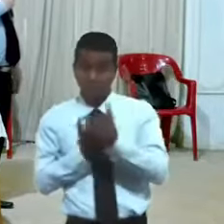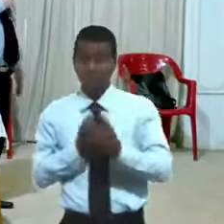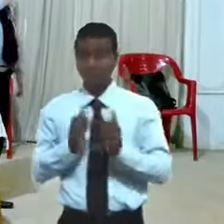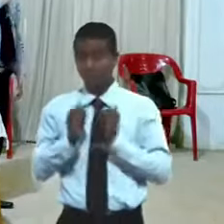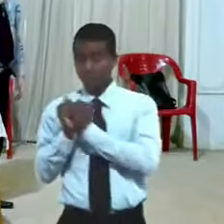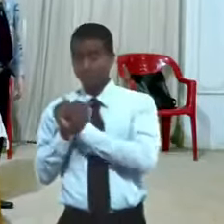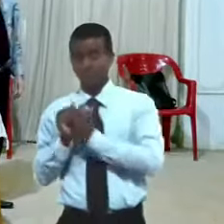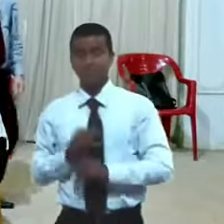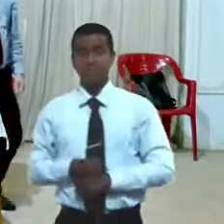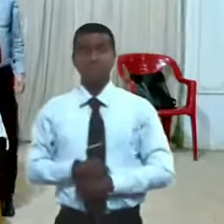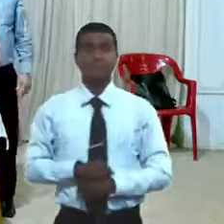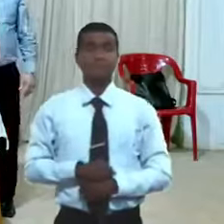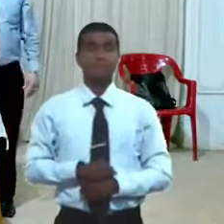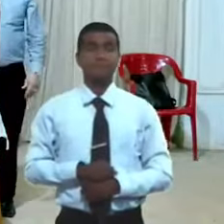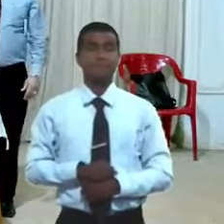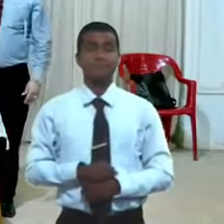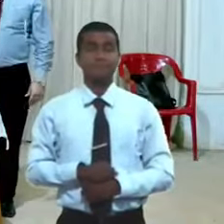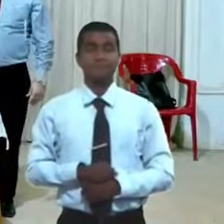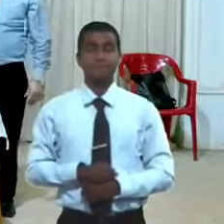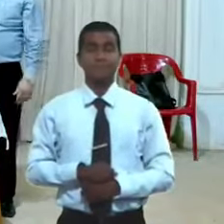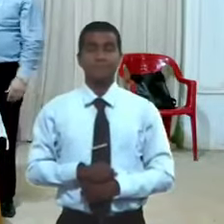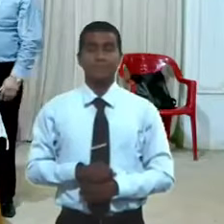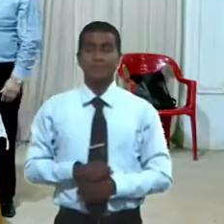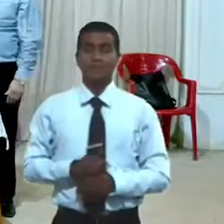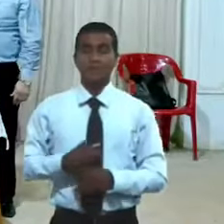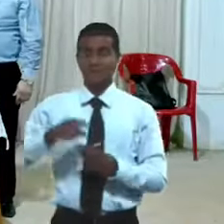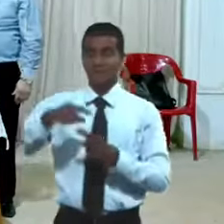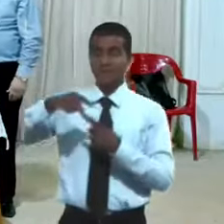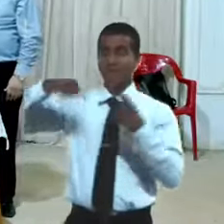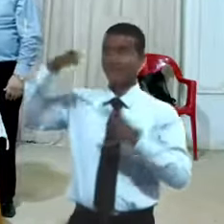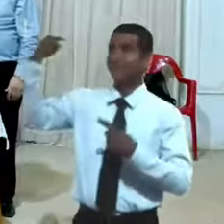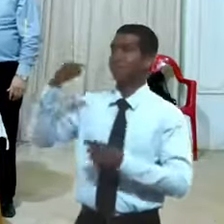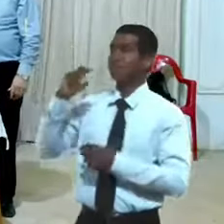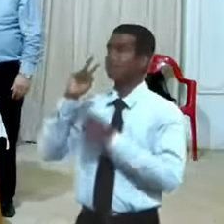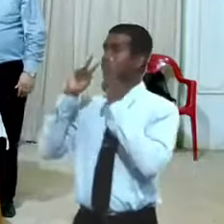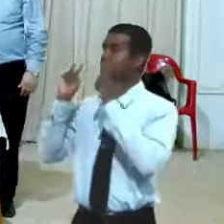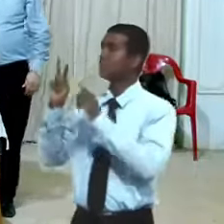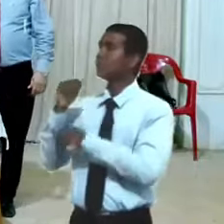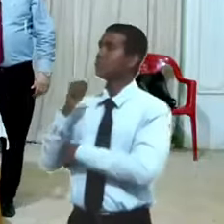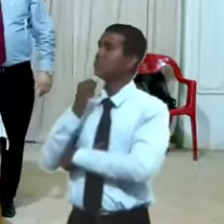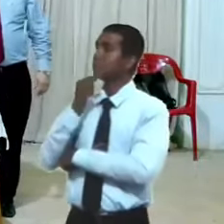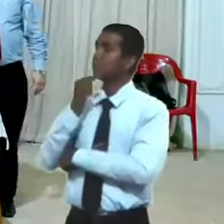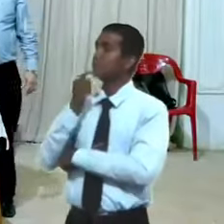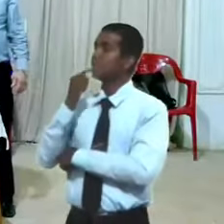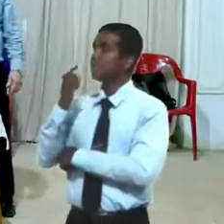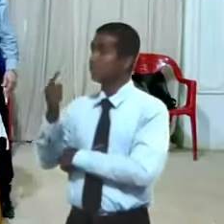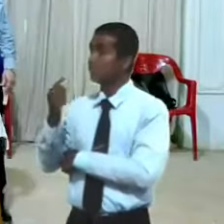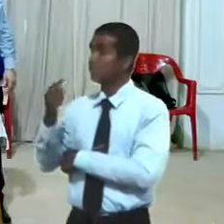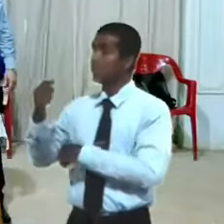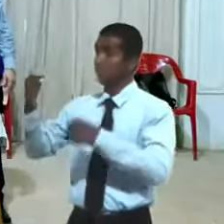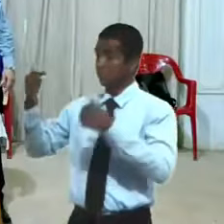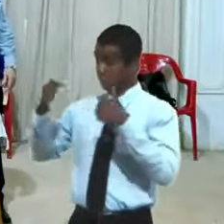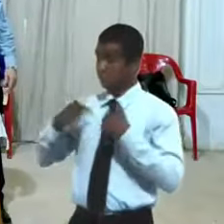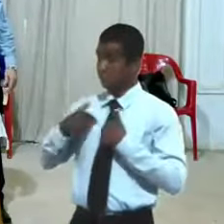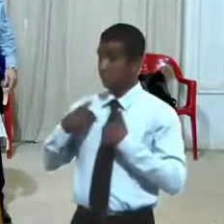el rey el varón de Dios lo miró digo si soy varón de Dios